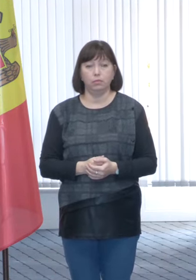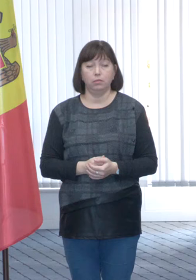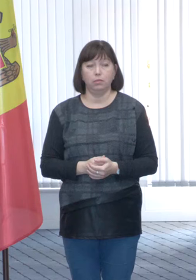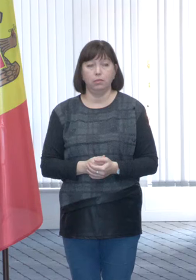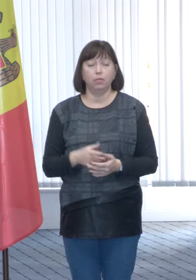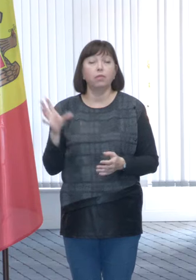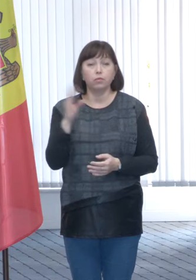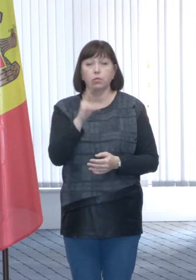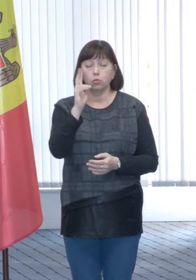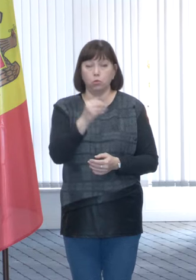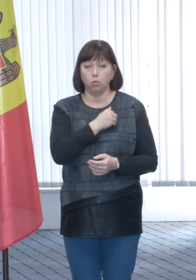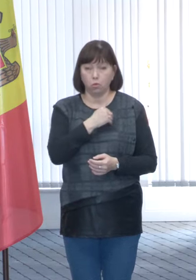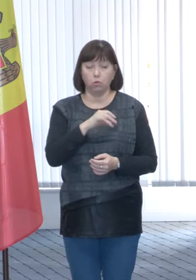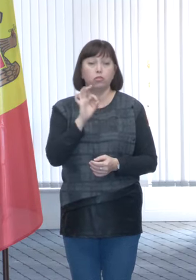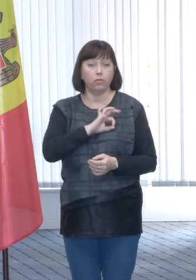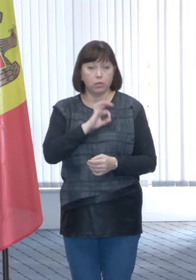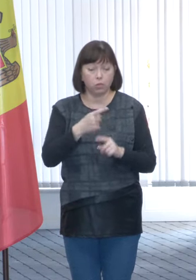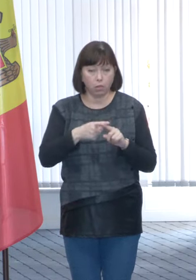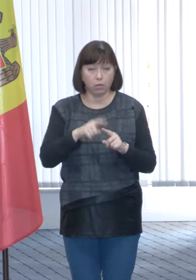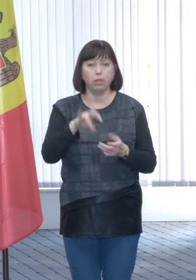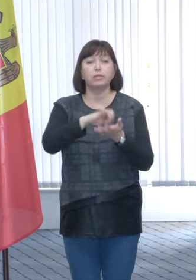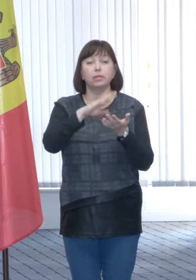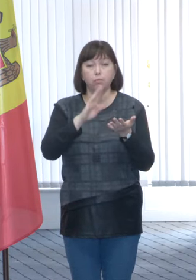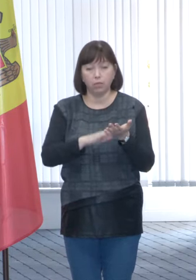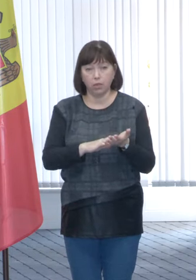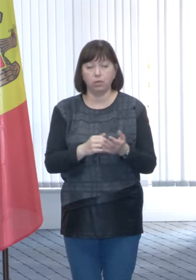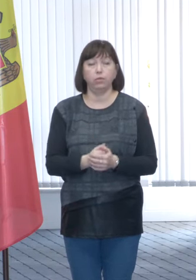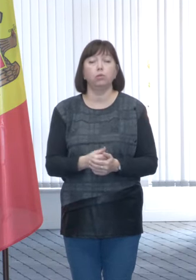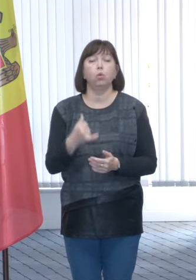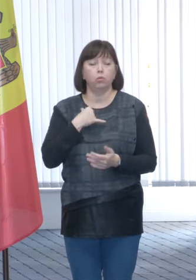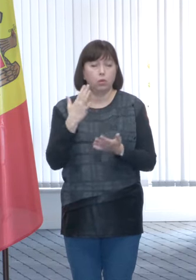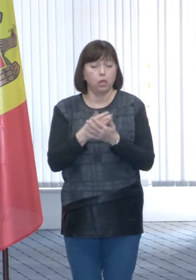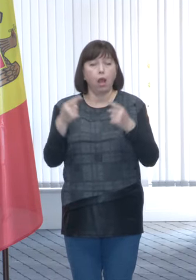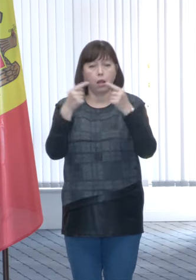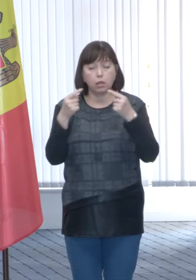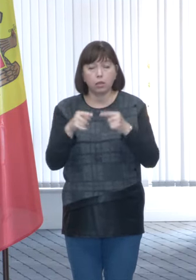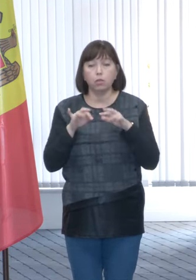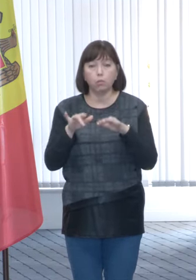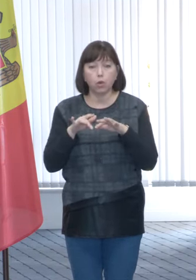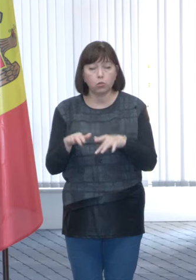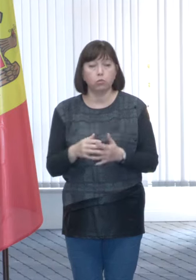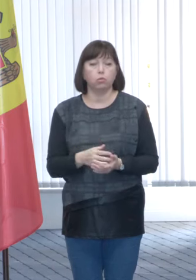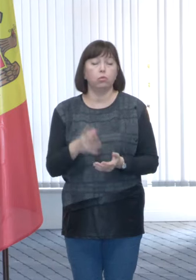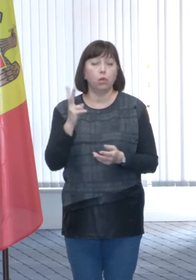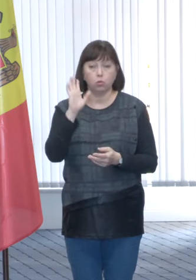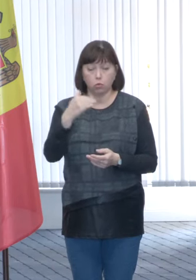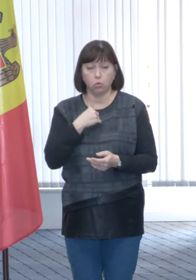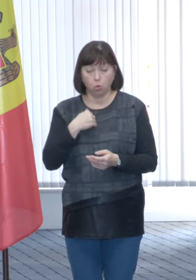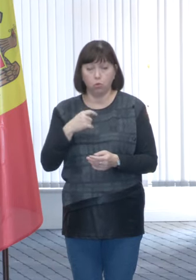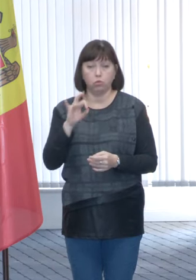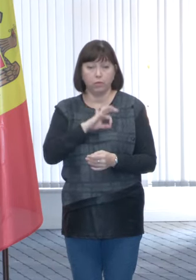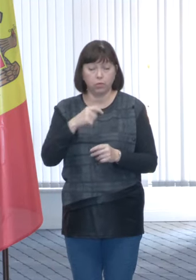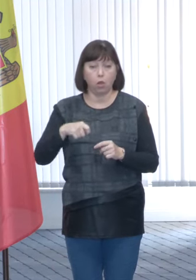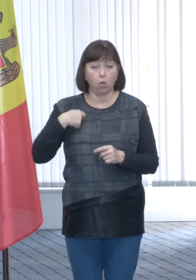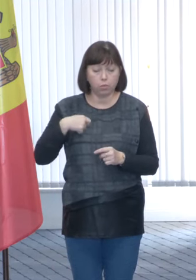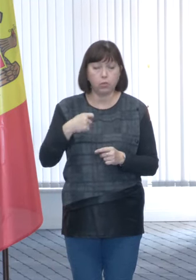toți cei care doresc să beneficieză se înscriu nu avem proceduri clare dacă ei vor beneficia sau nu de compensații toate aceste